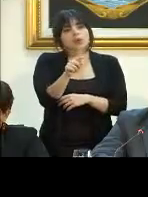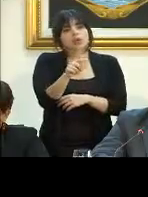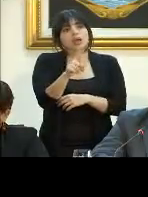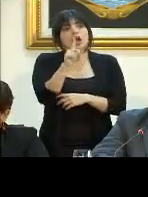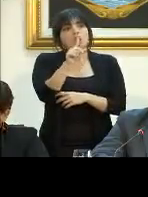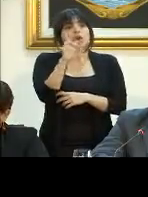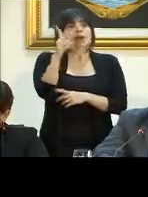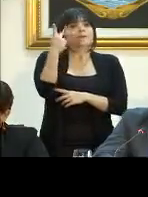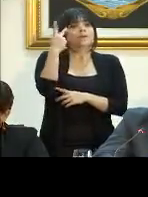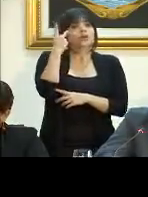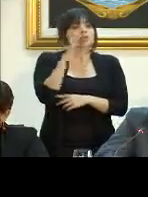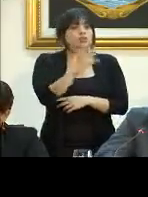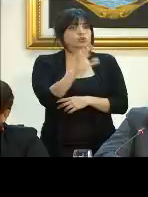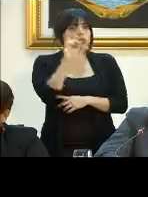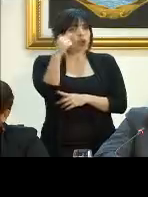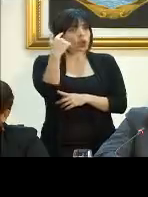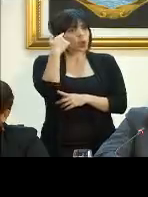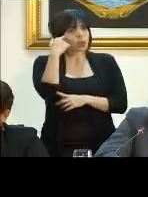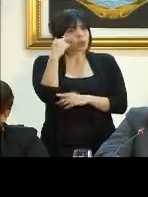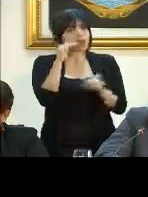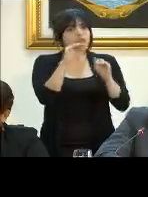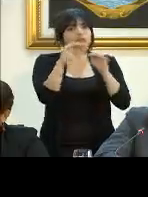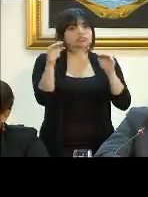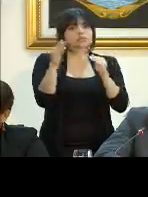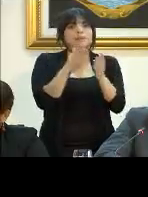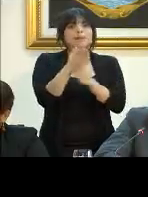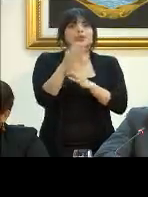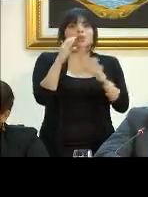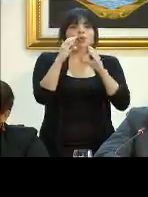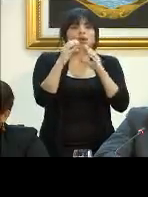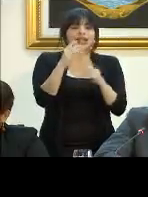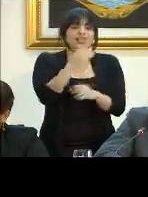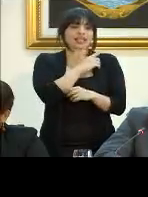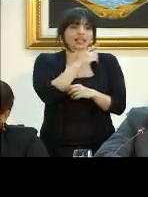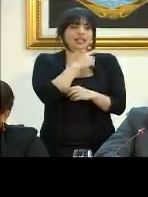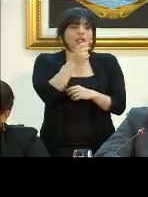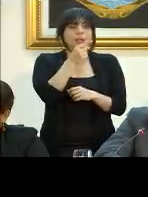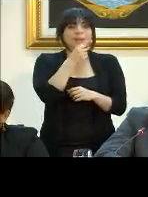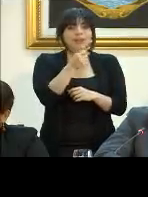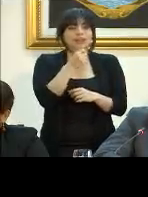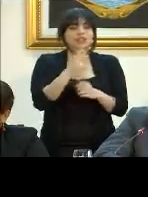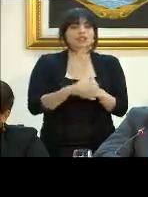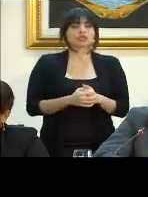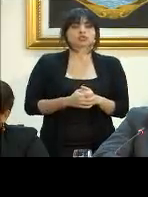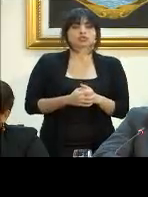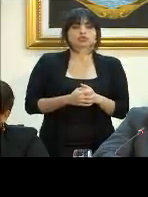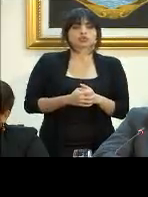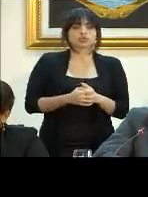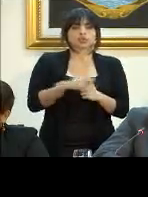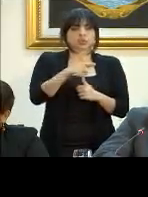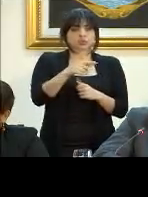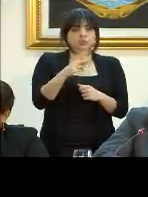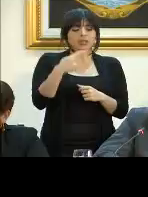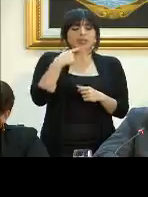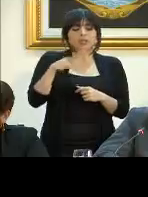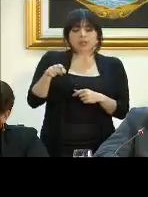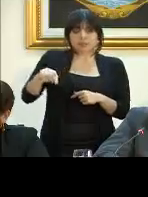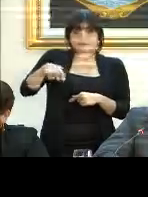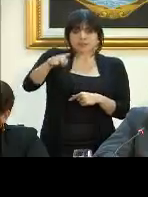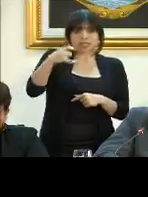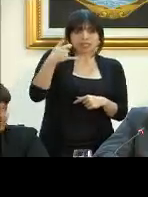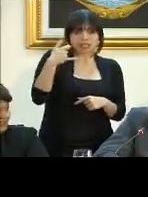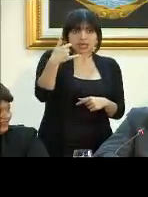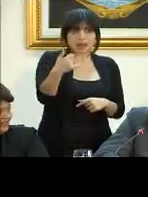¿es una política de su gobierno llamar a los medios de comunicación, a los directores de medios, usted manda a sus subalternos a